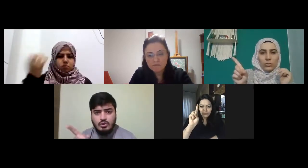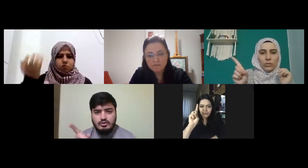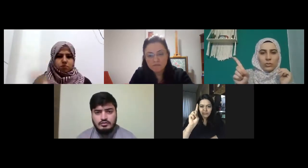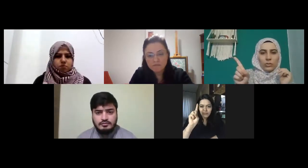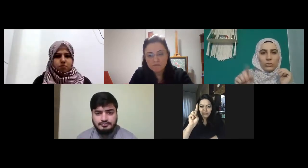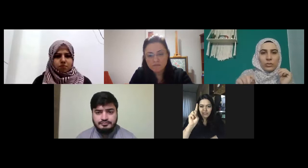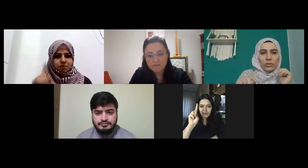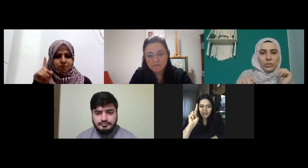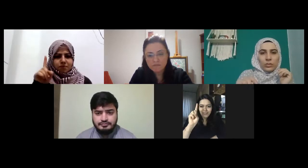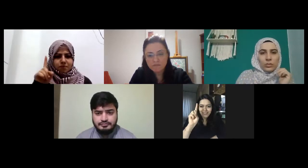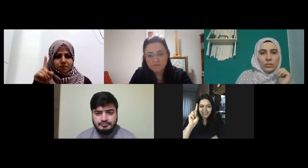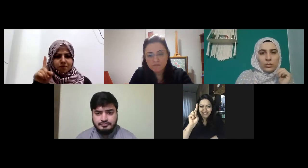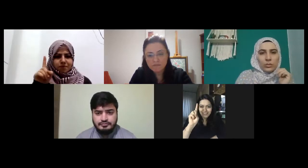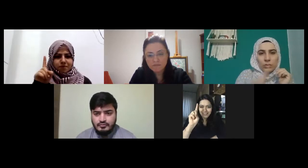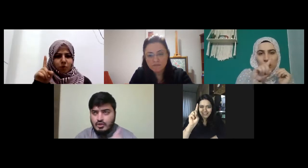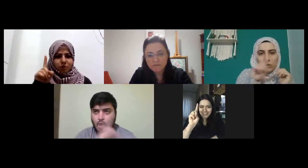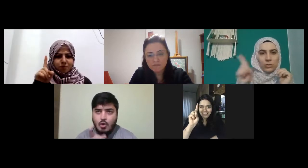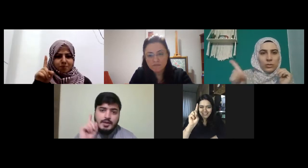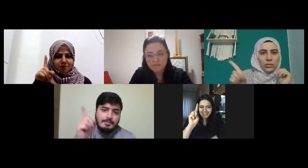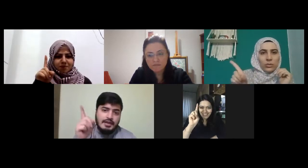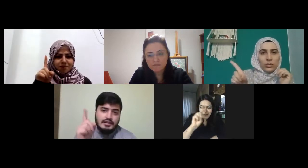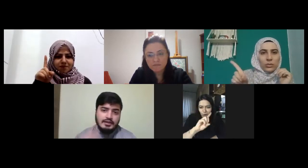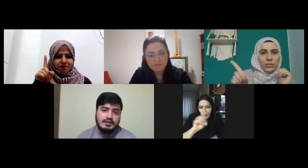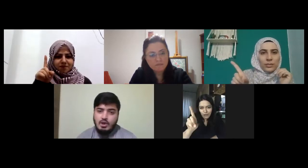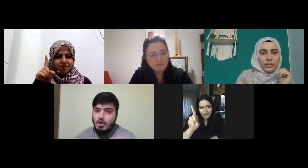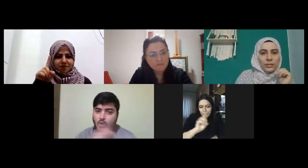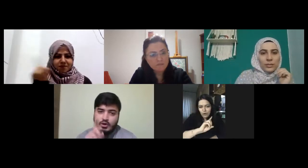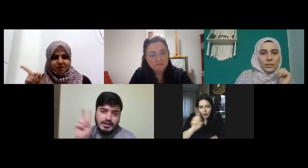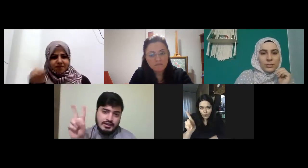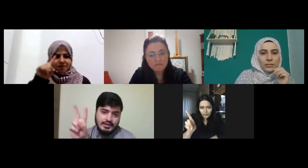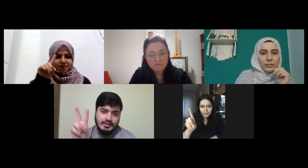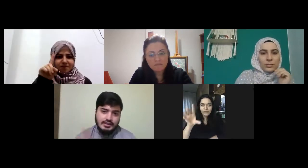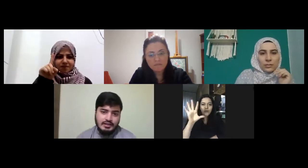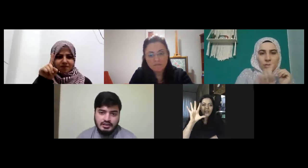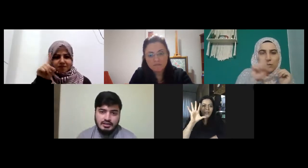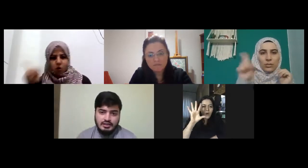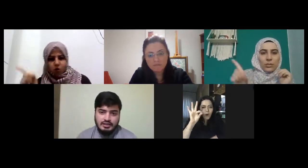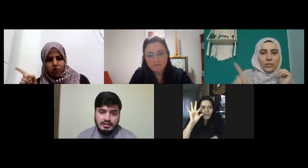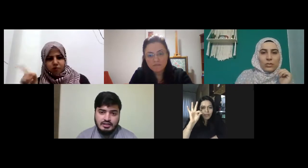zehni on bir on hayır böyle on bu on bir